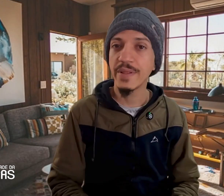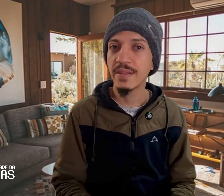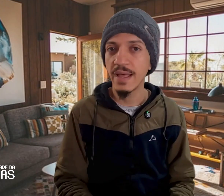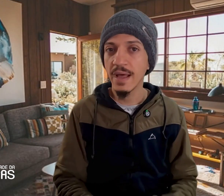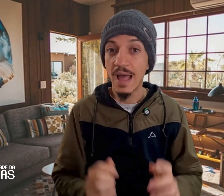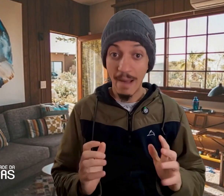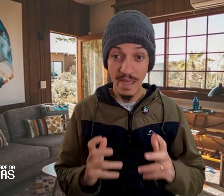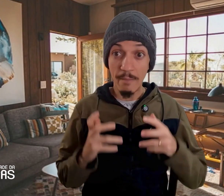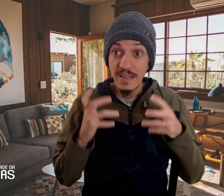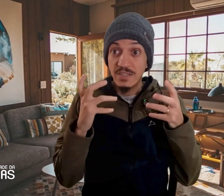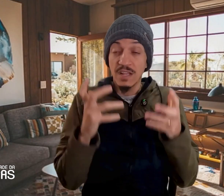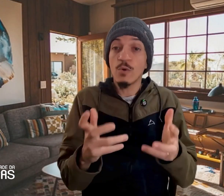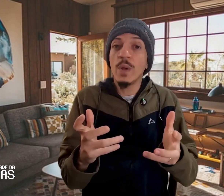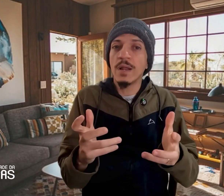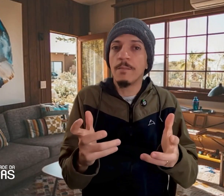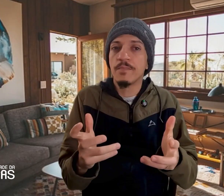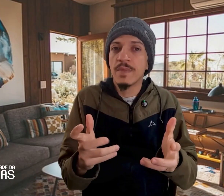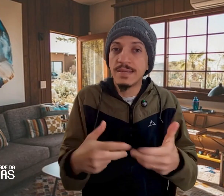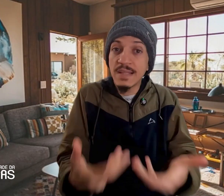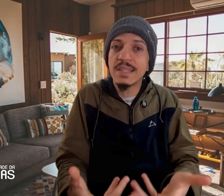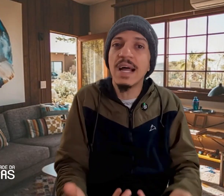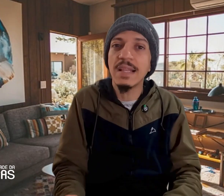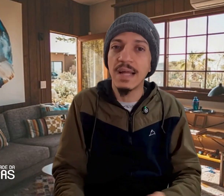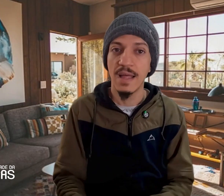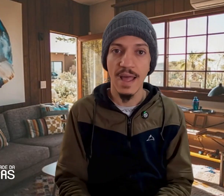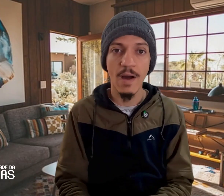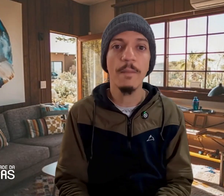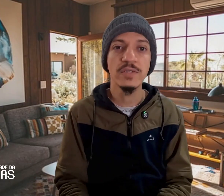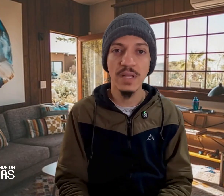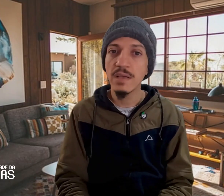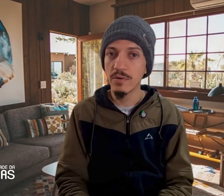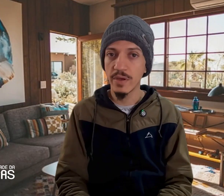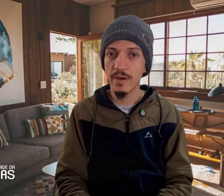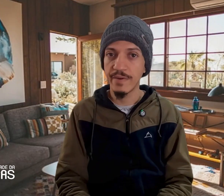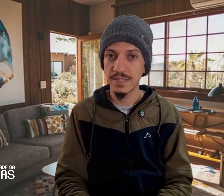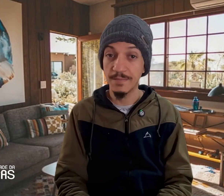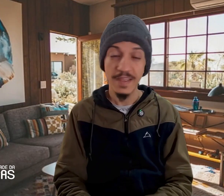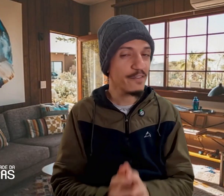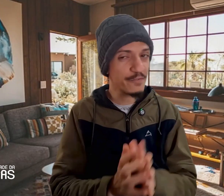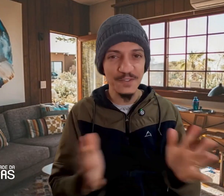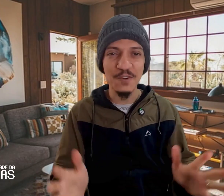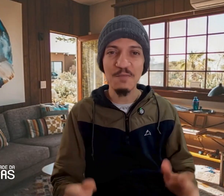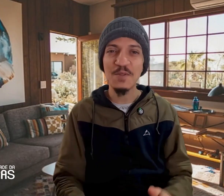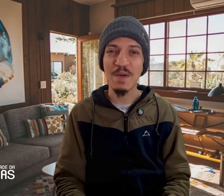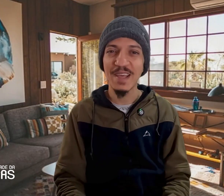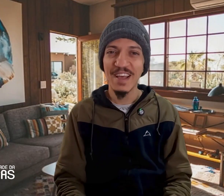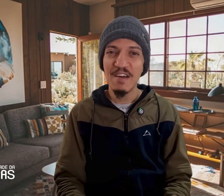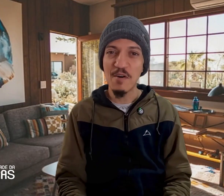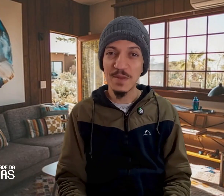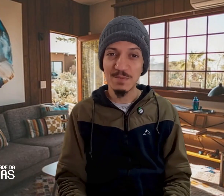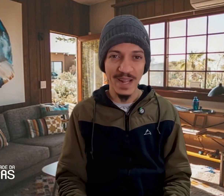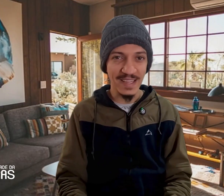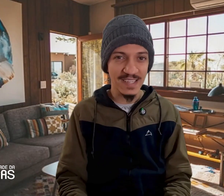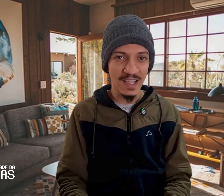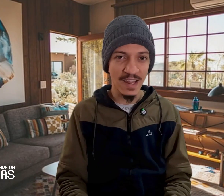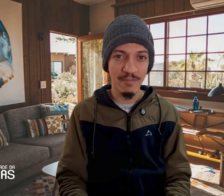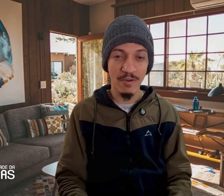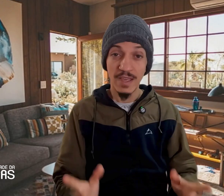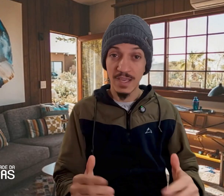ter a minha mente tranquila, centrada realmente naquilo que eu ia fazer. E funcionou muito bem, foi uma experiência incrível, e que